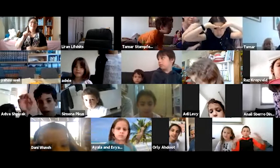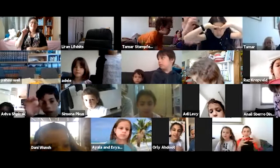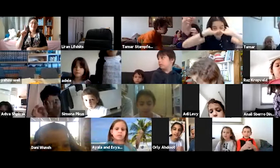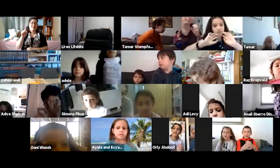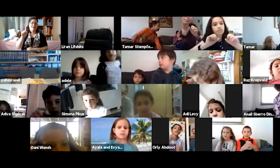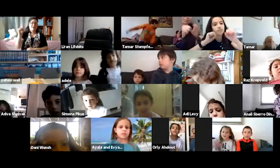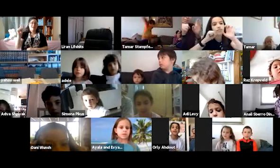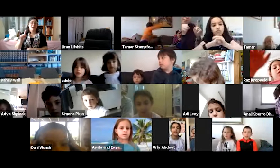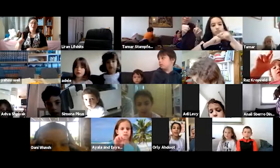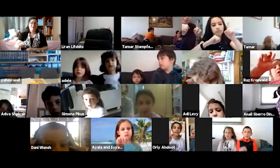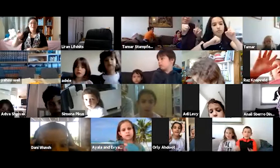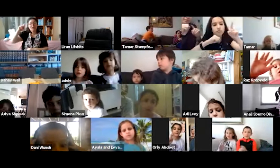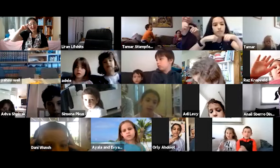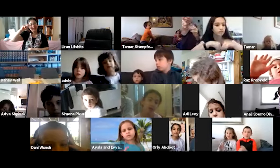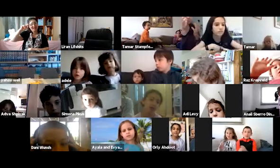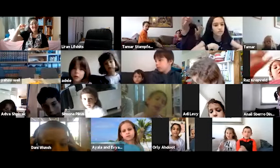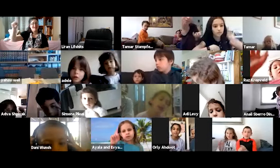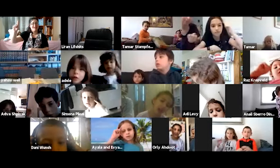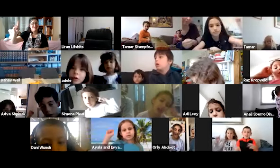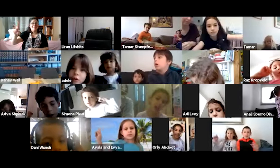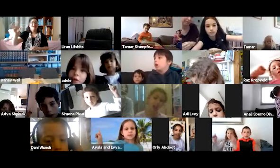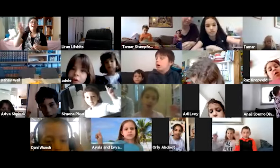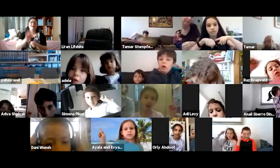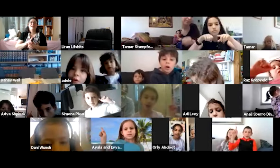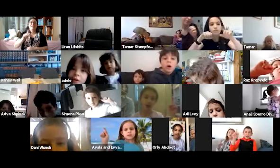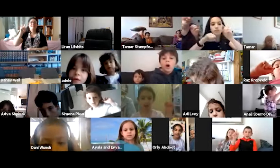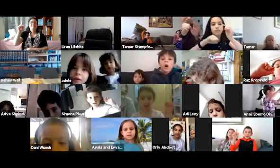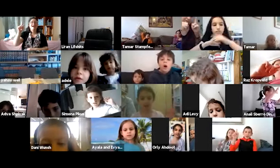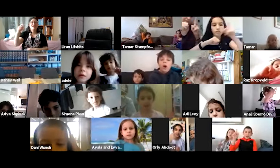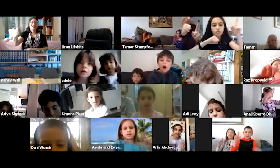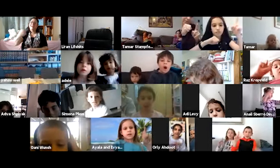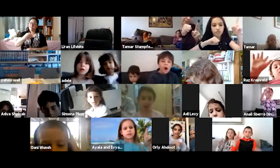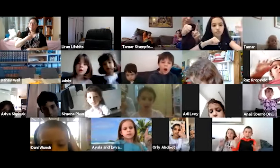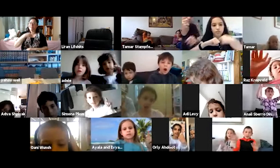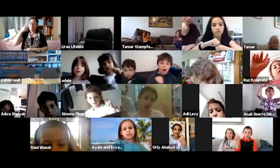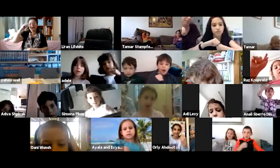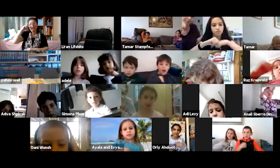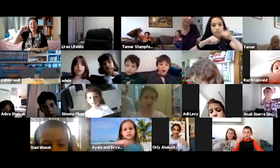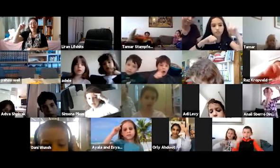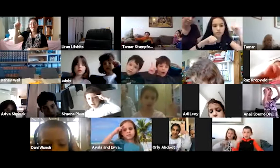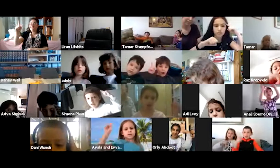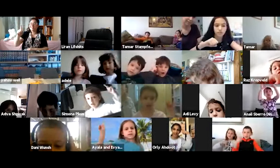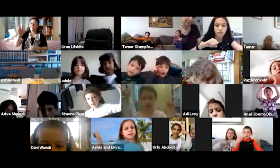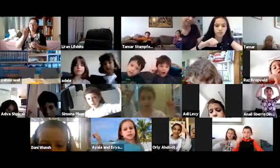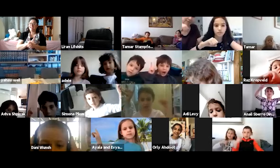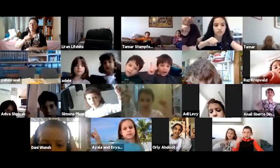עשר מי יודע, אחד עשר אני יודעת, אחד